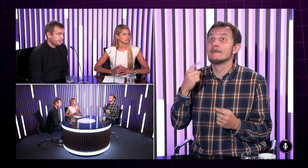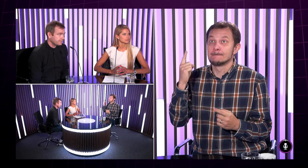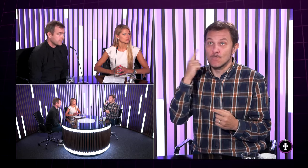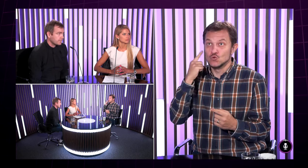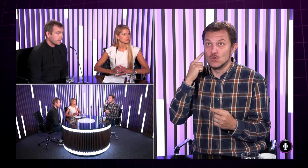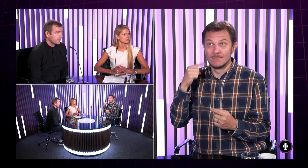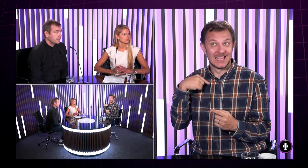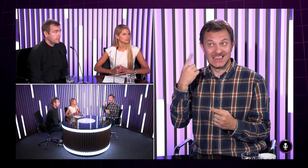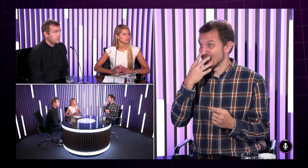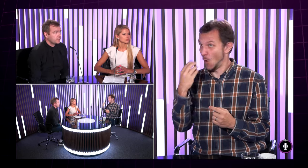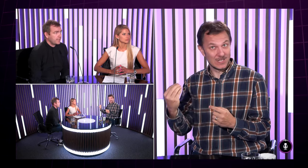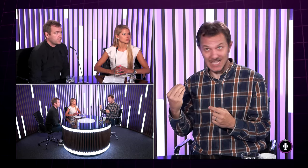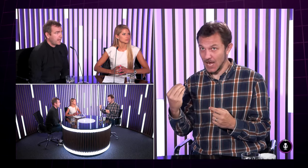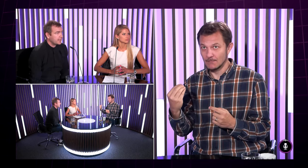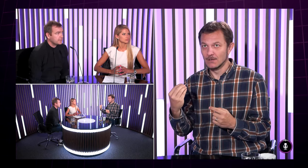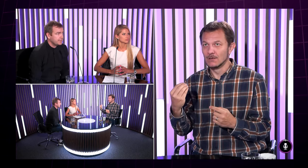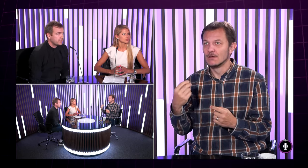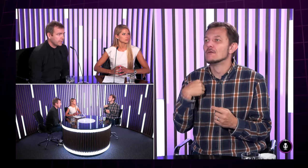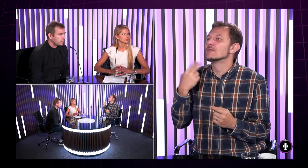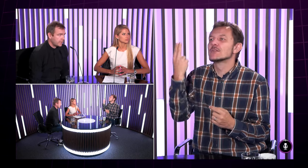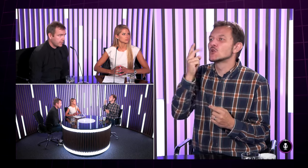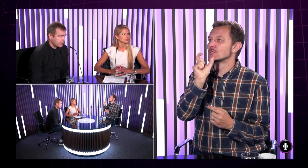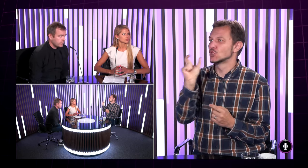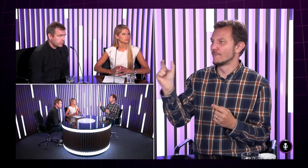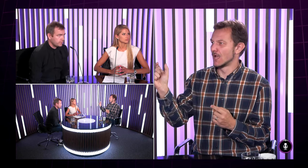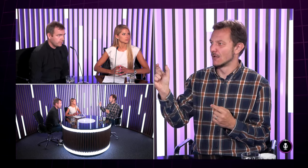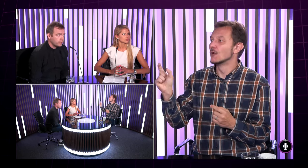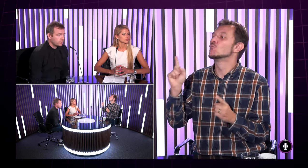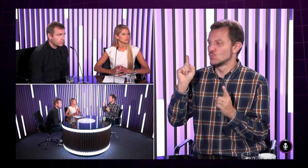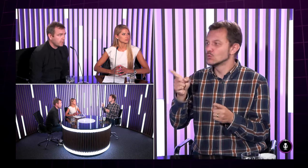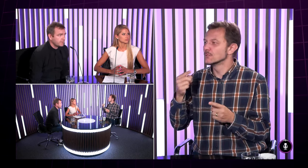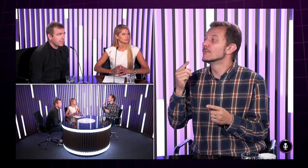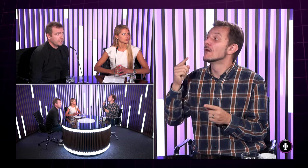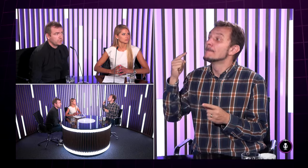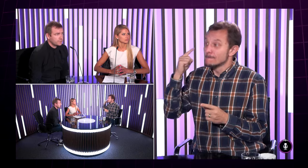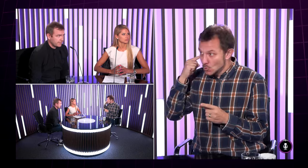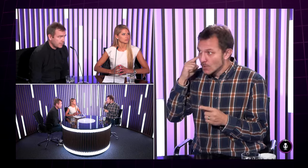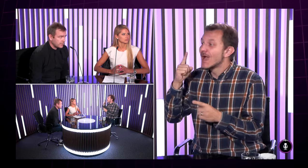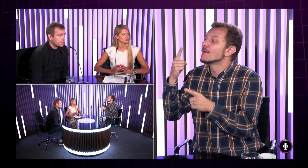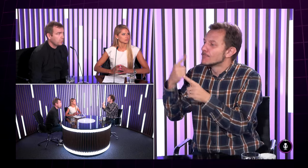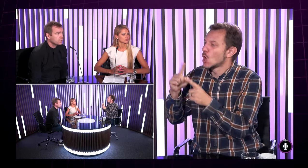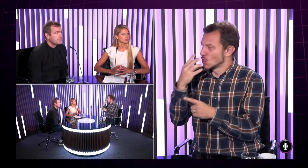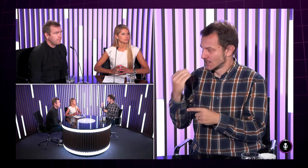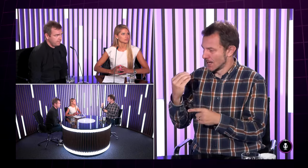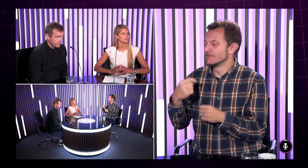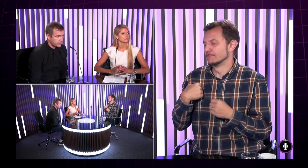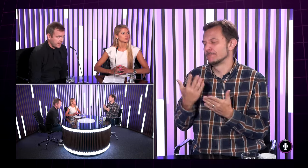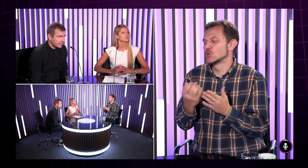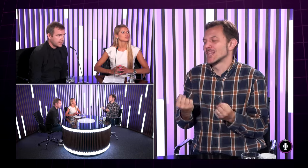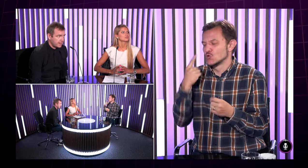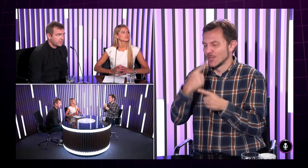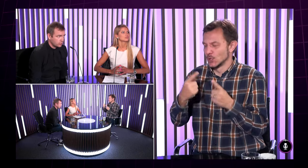odzerať. To znamená, že ak by som neodzeral, ale niečo počujem, nerozoznám význam tých slov. Musím